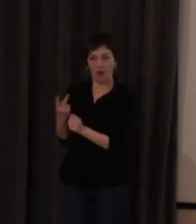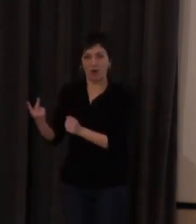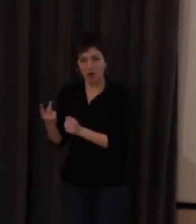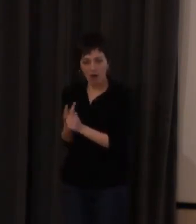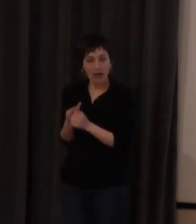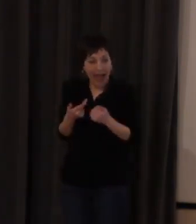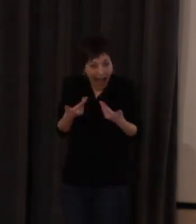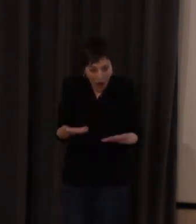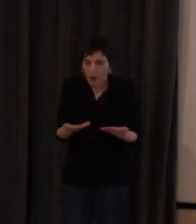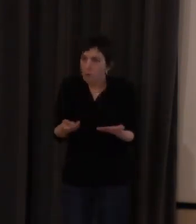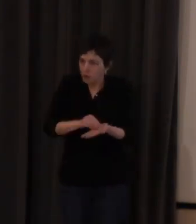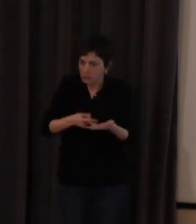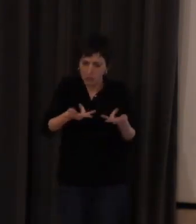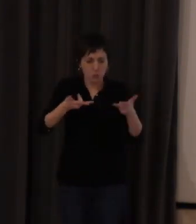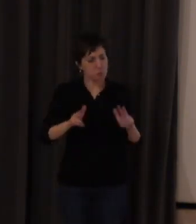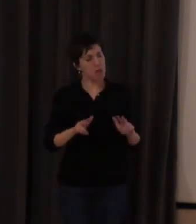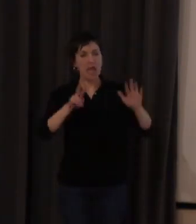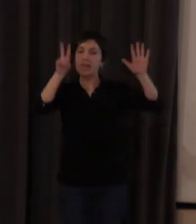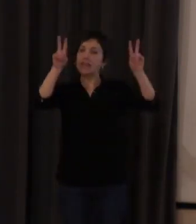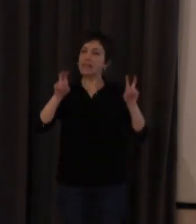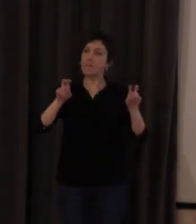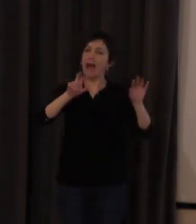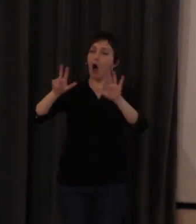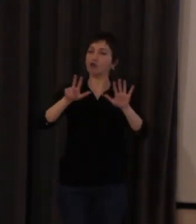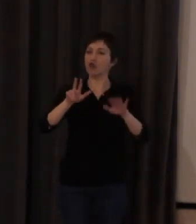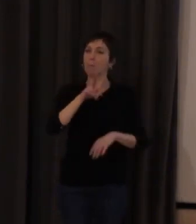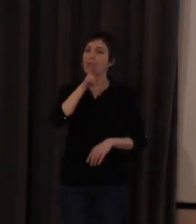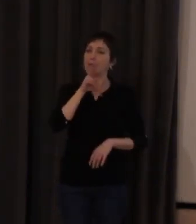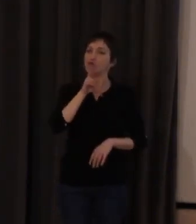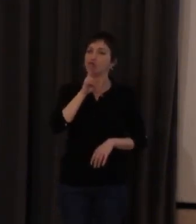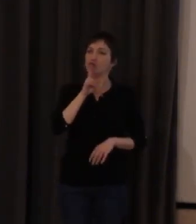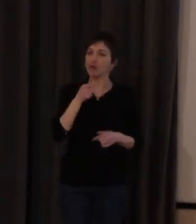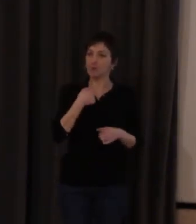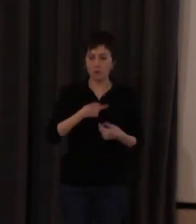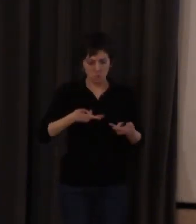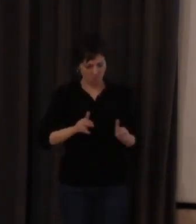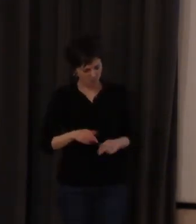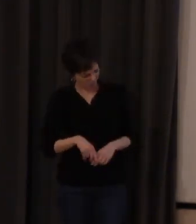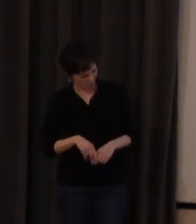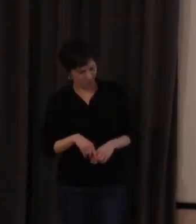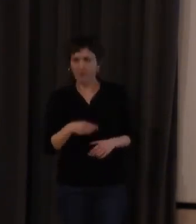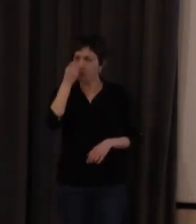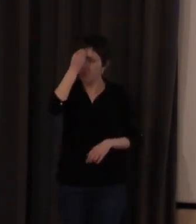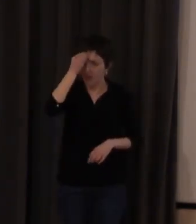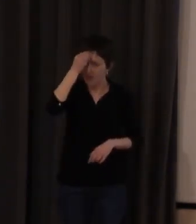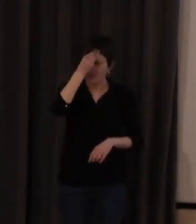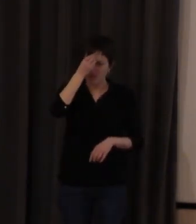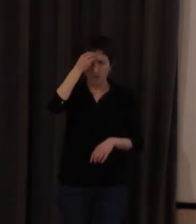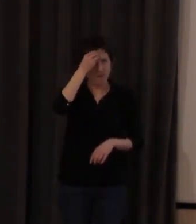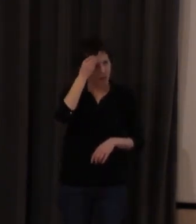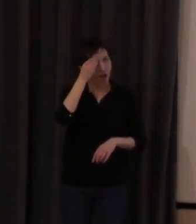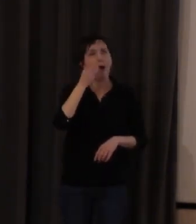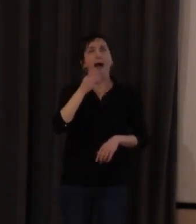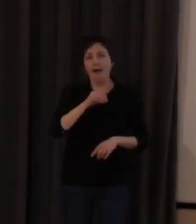es ahora el día que yo me siento al tema 8 de los verbos y me tengo que sentar y le tengo que dar unas vueltas antes de explicarlo